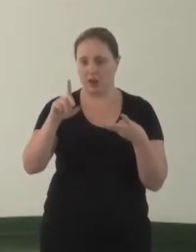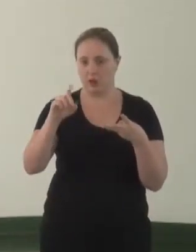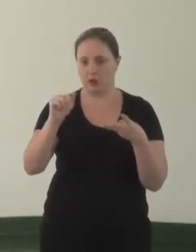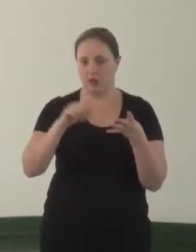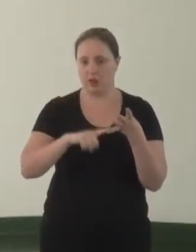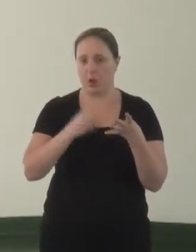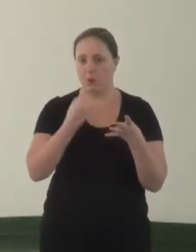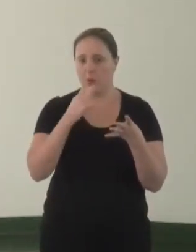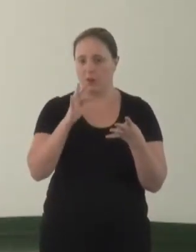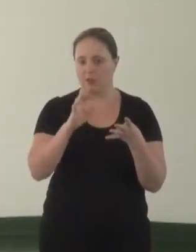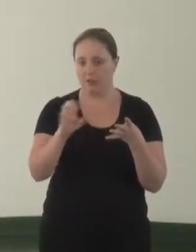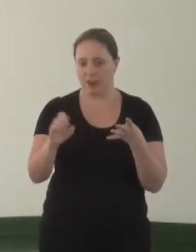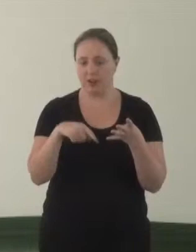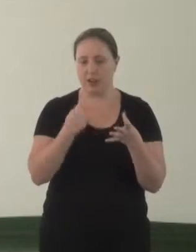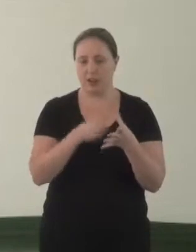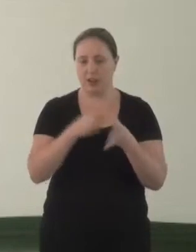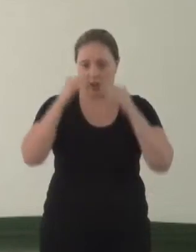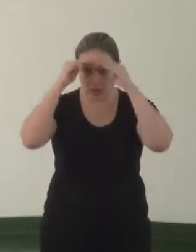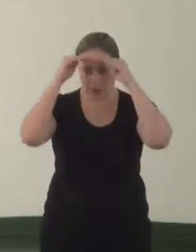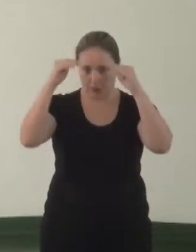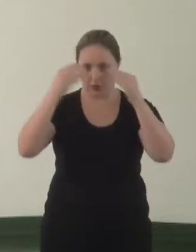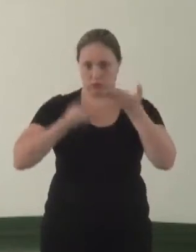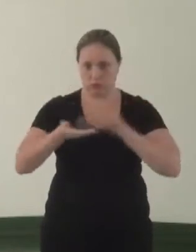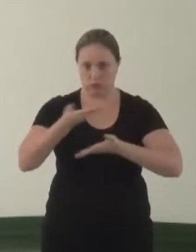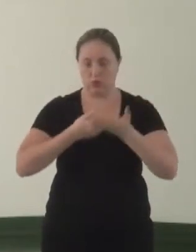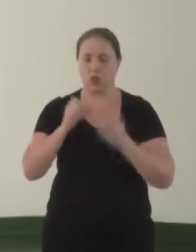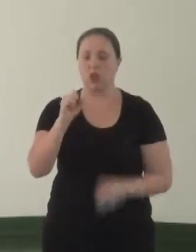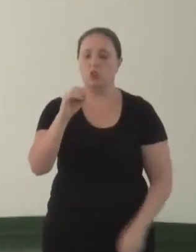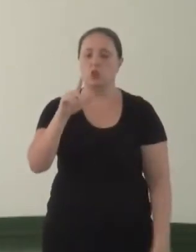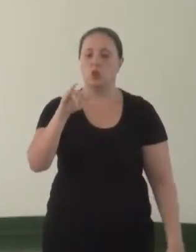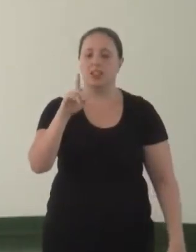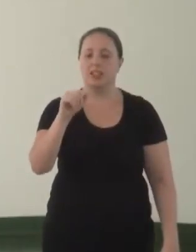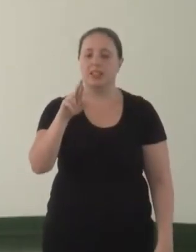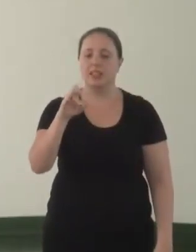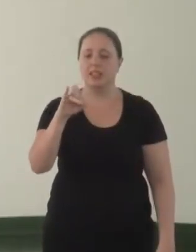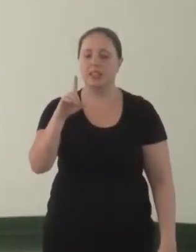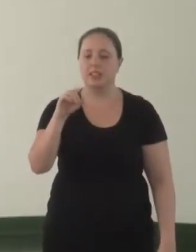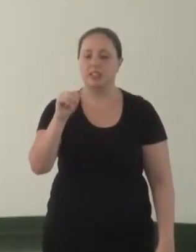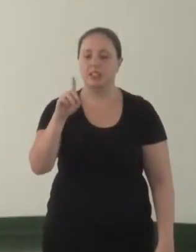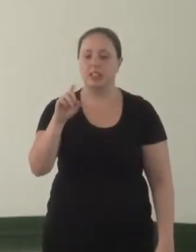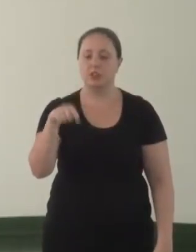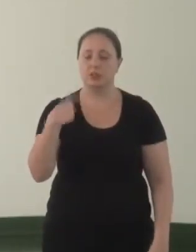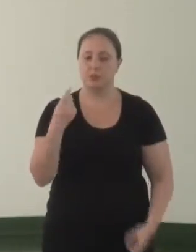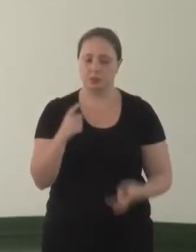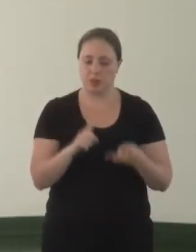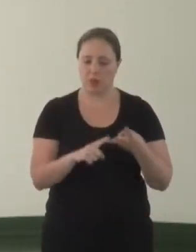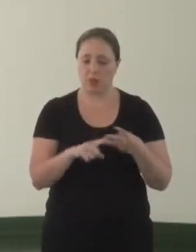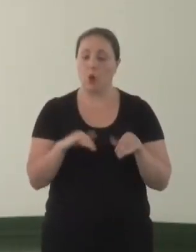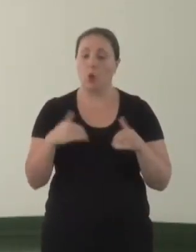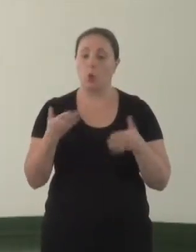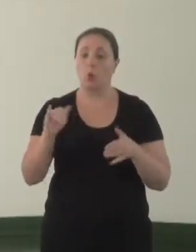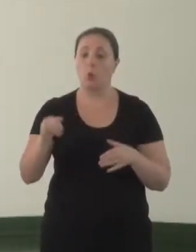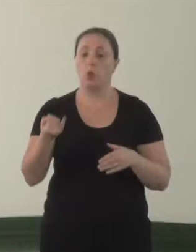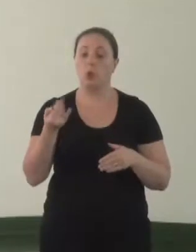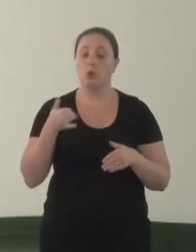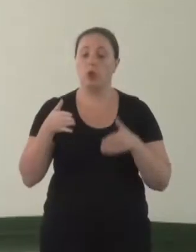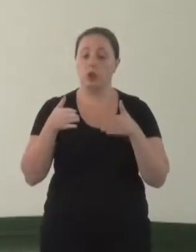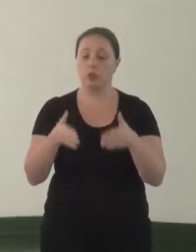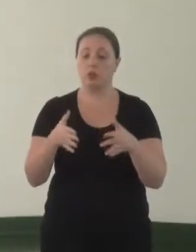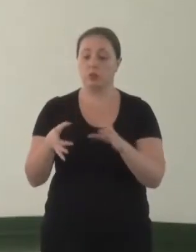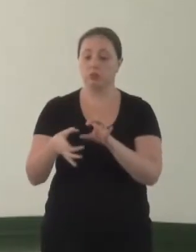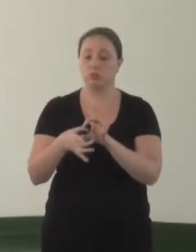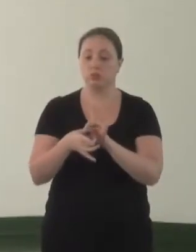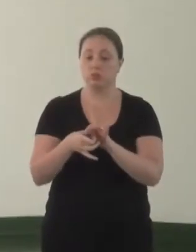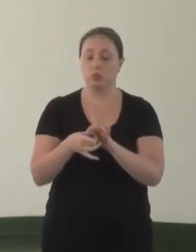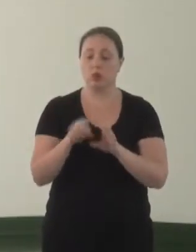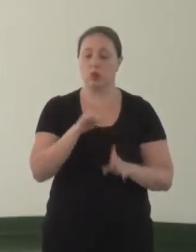mútuo e solidariedade. No terceiro, quais as oportunidades de atuação conjunta do Ministério Público